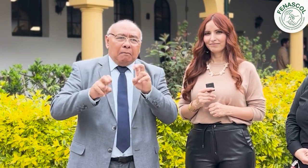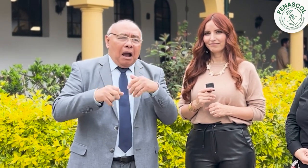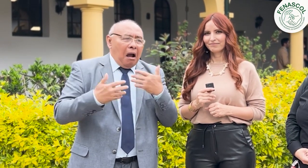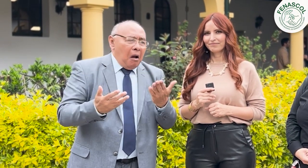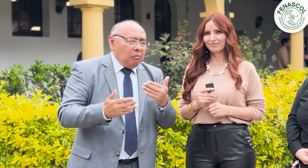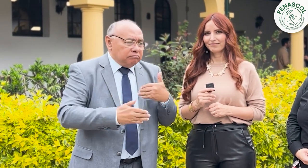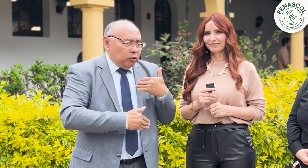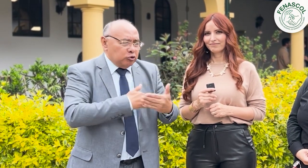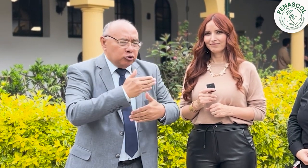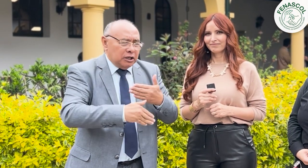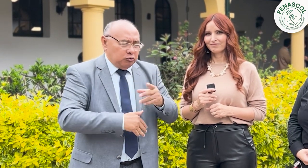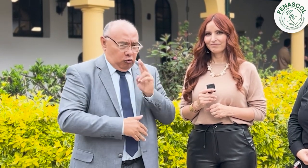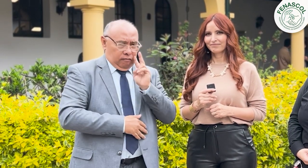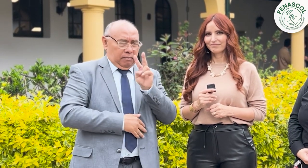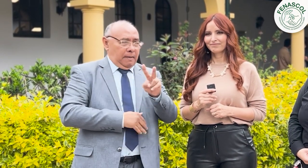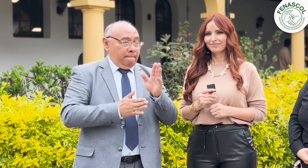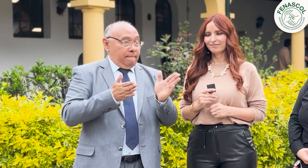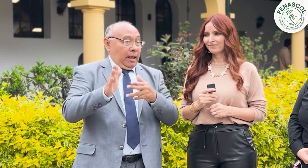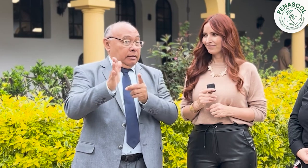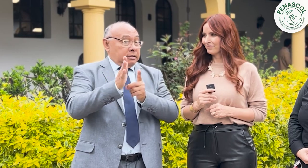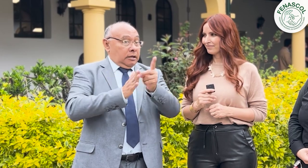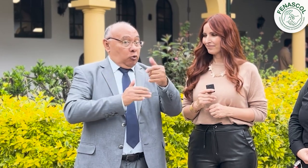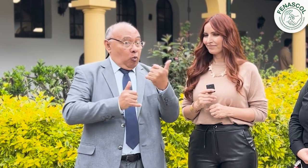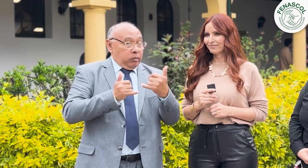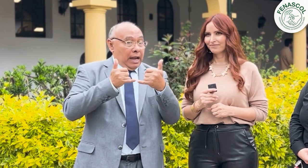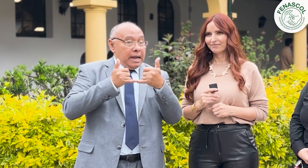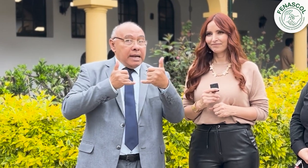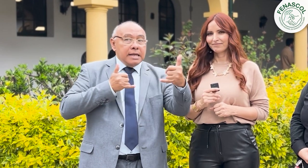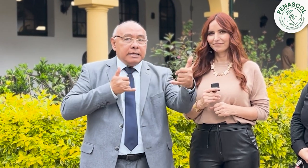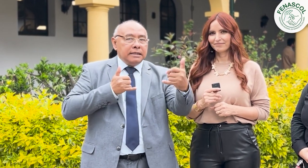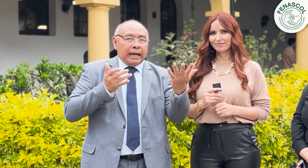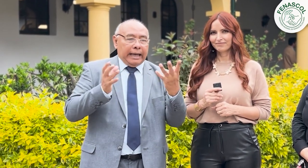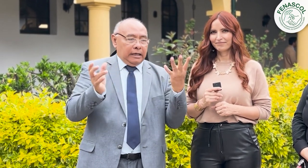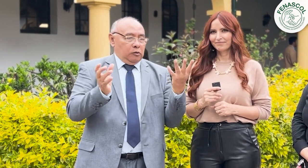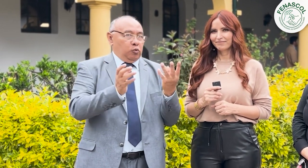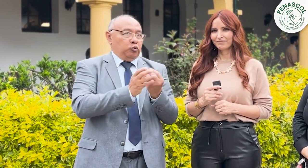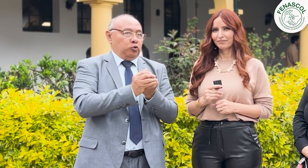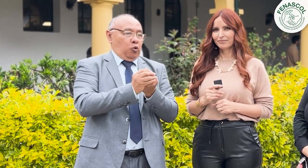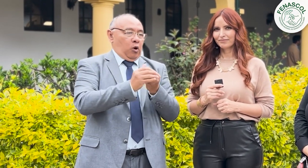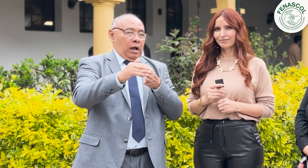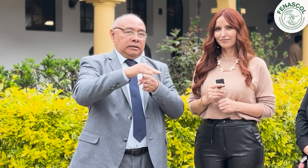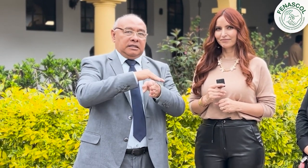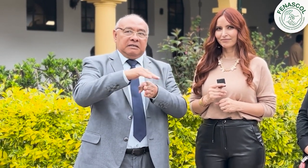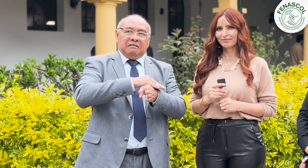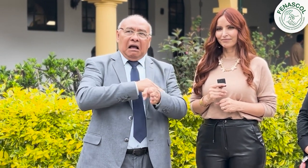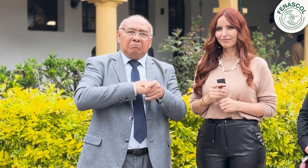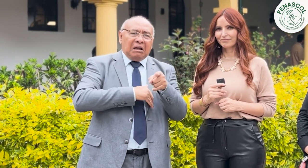otro lado, dentro del plan de desarrollo, hay una línea de inclusión y accesibilidad. ¿Cómo ha avanzado este tema?